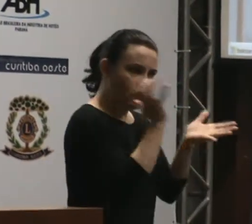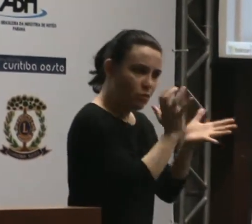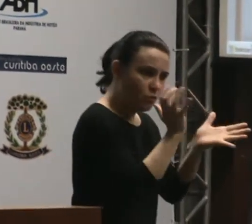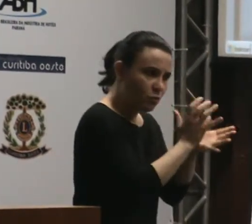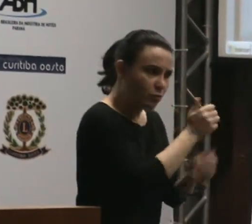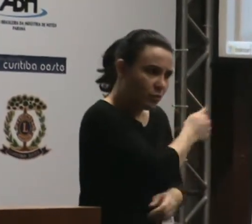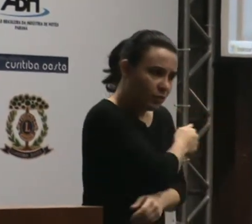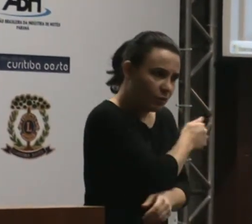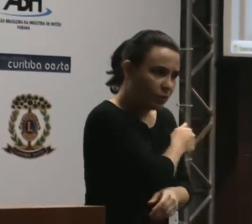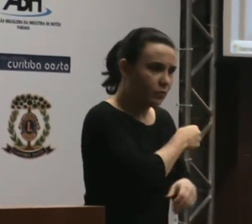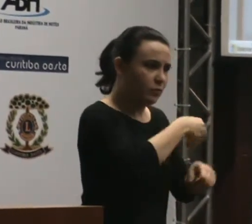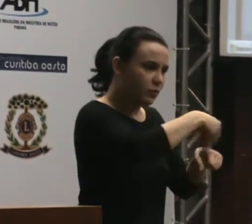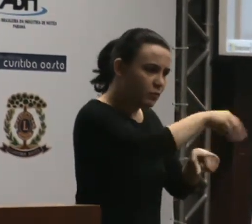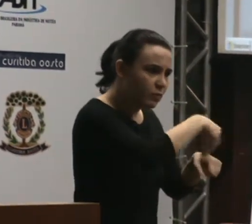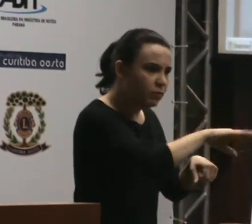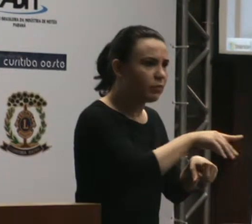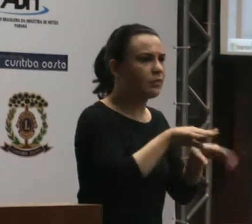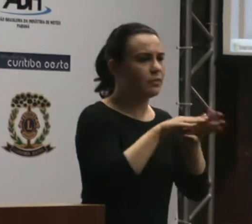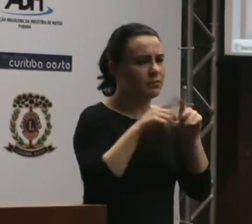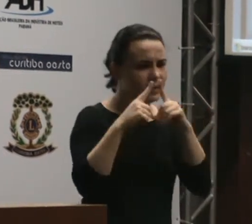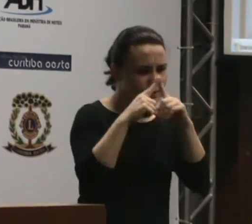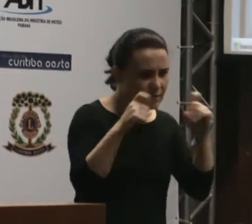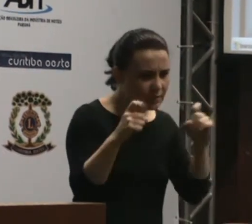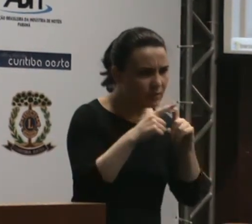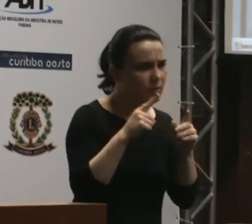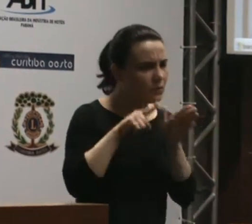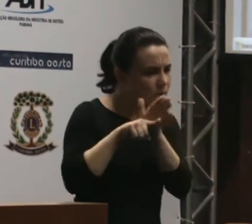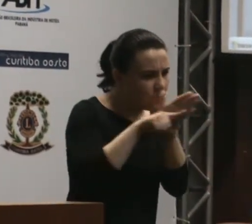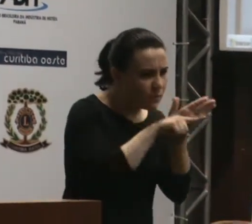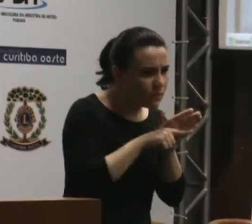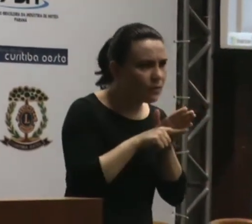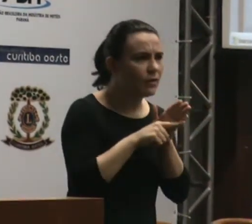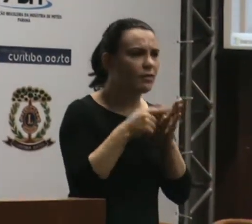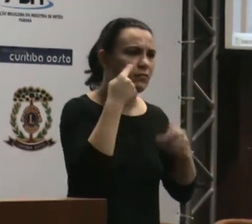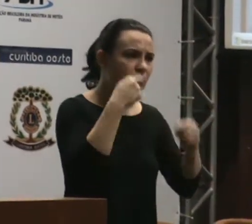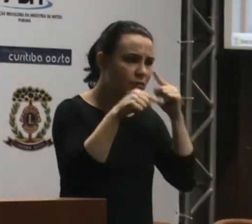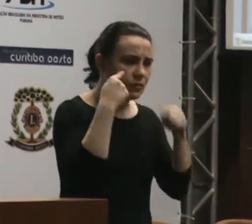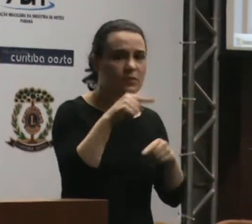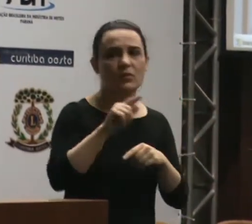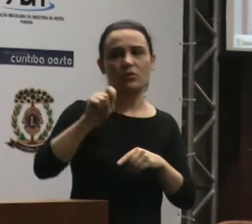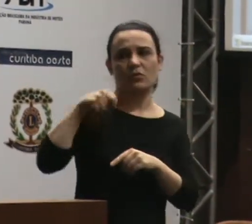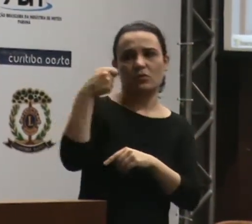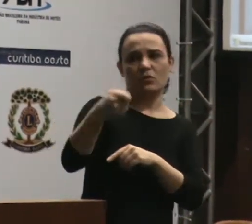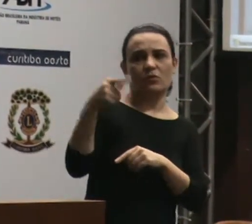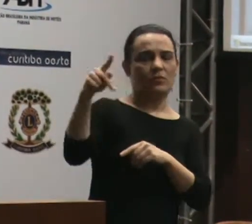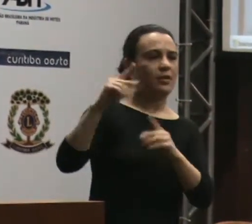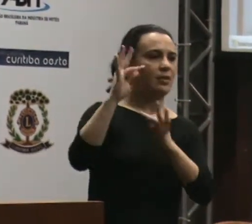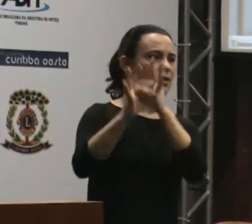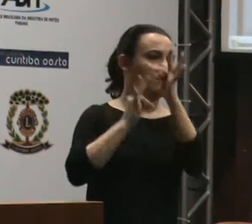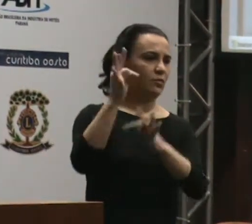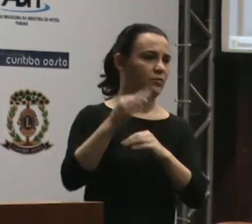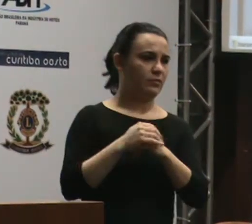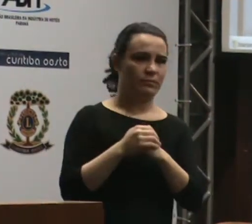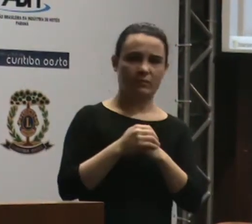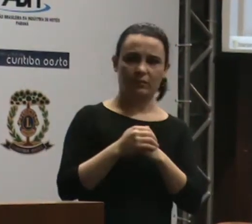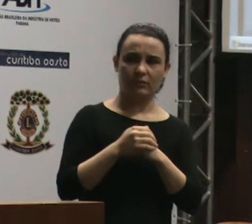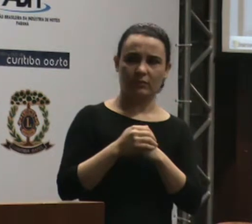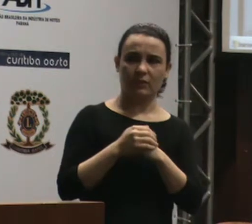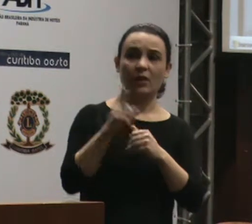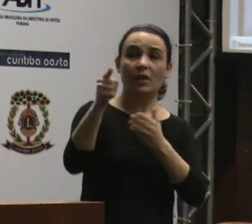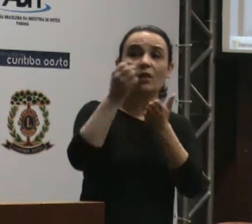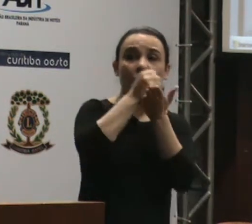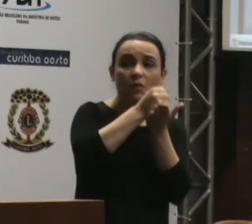científica, e a universidade ganha um conhecimento e traz um benefício para aquele leito.